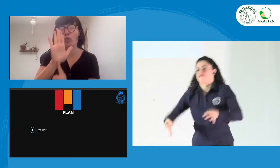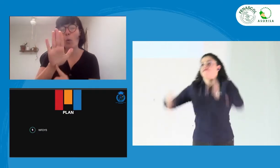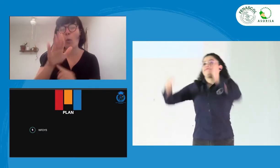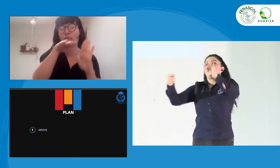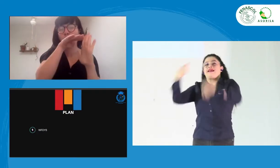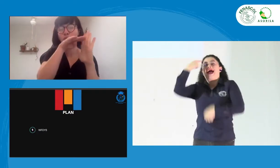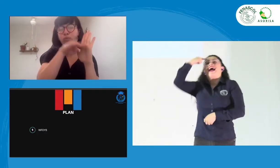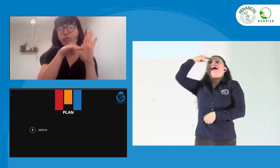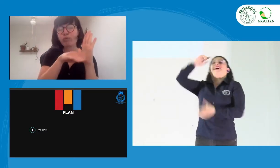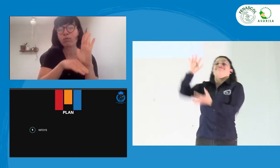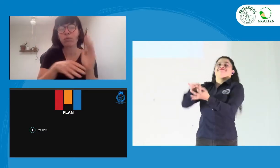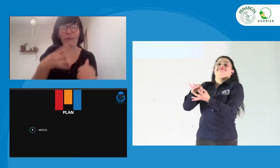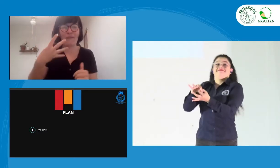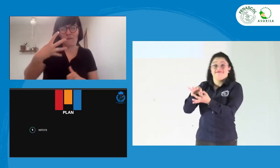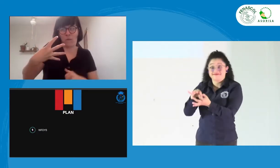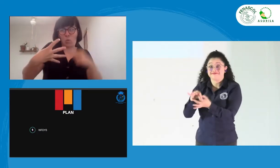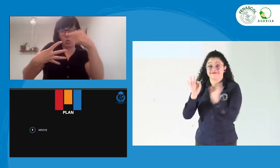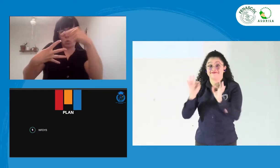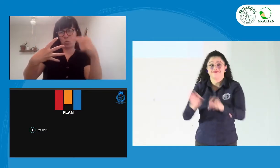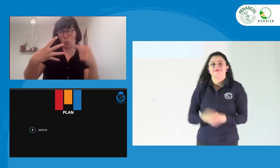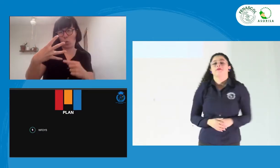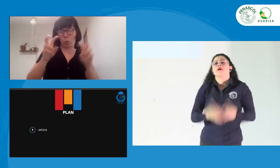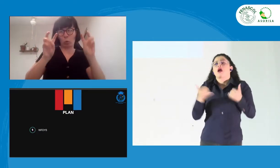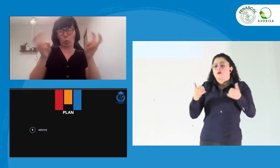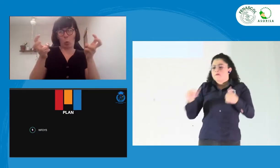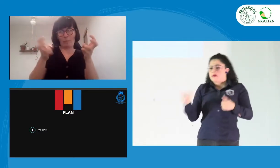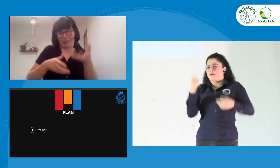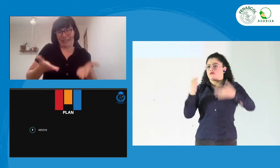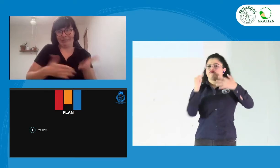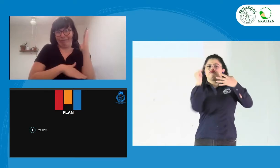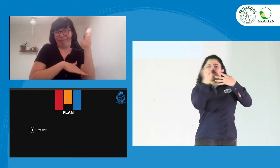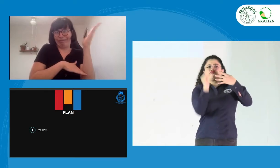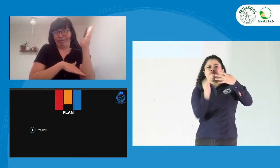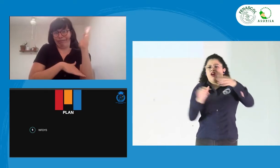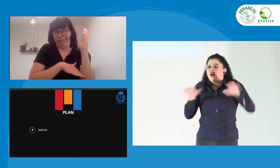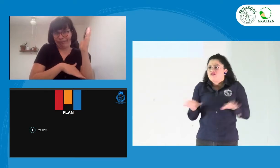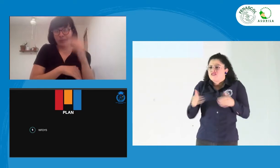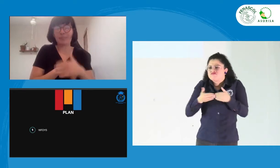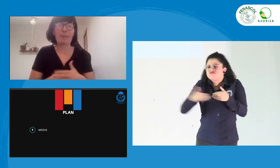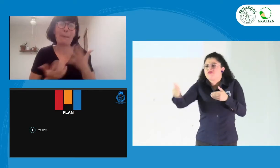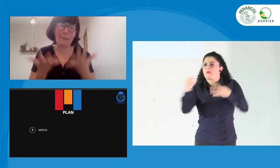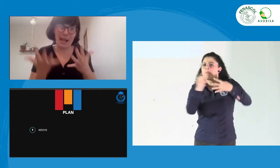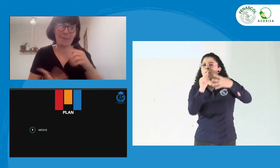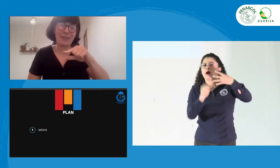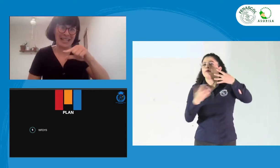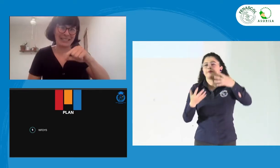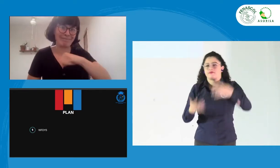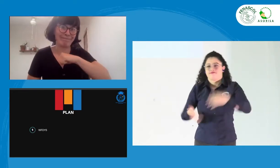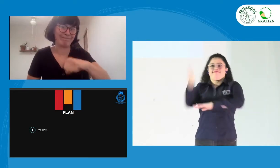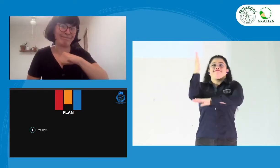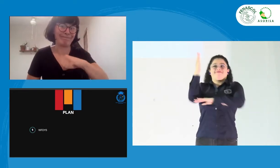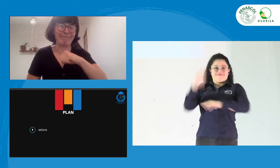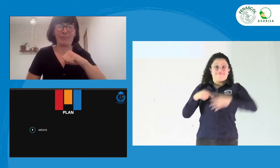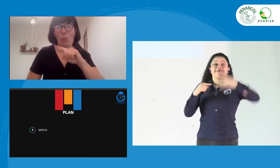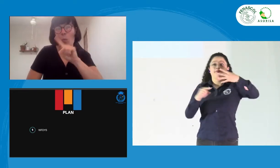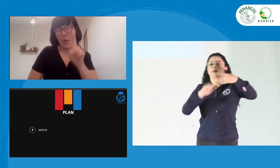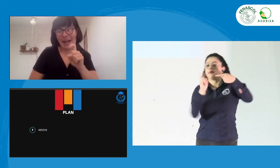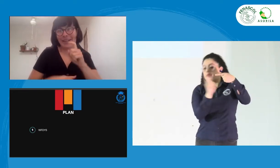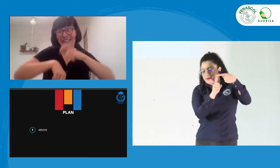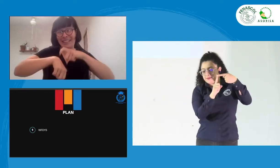final para ver cómo nos aplica a nosotros. Vamos a hablar entonces acerca de lo que es esta presentación. Lo primero es